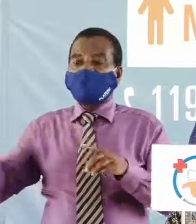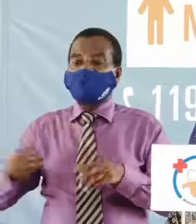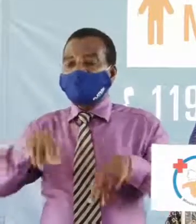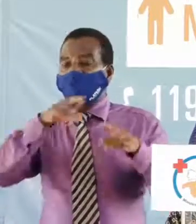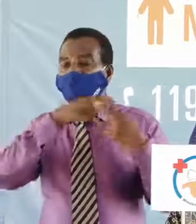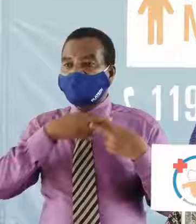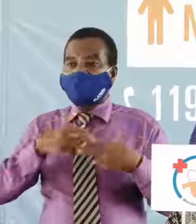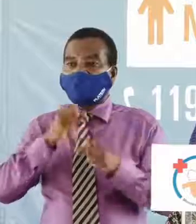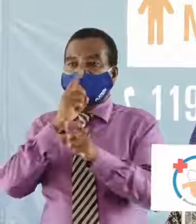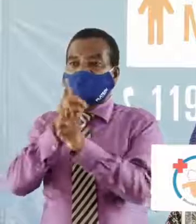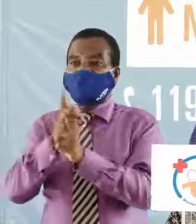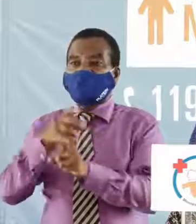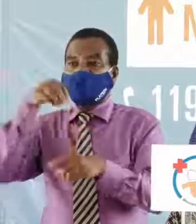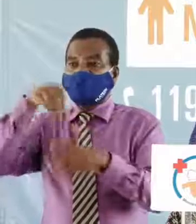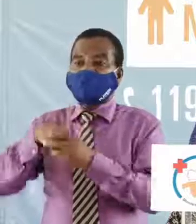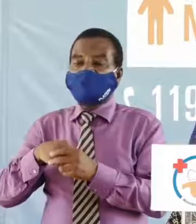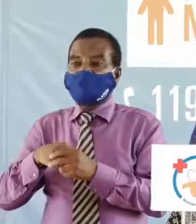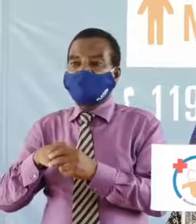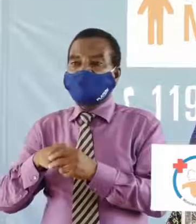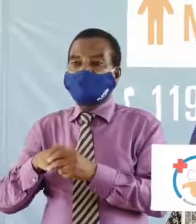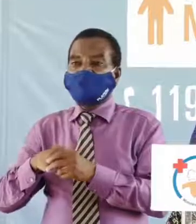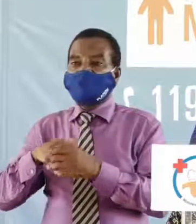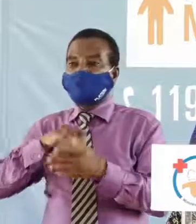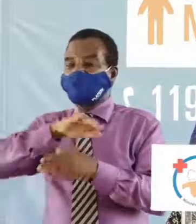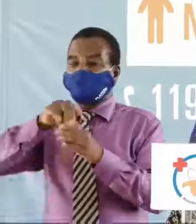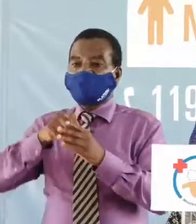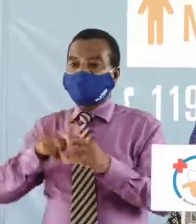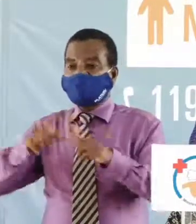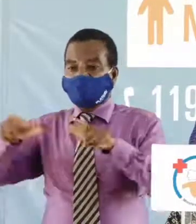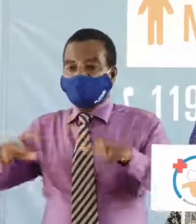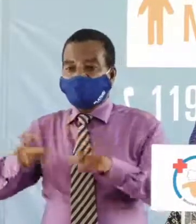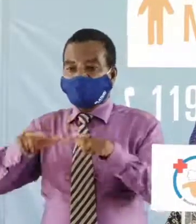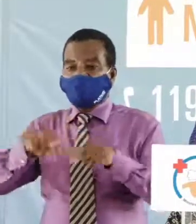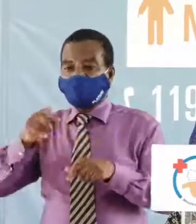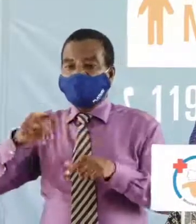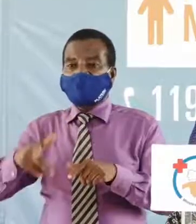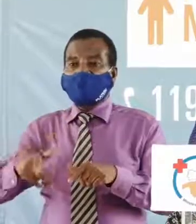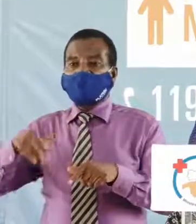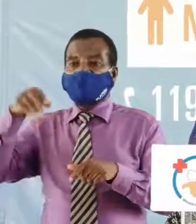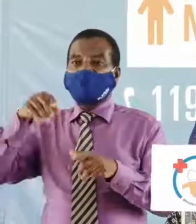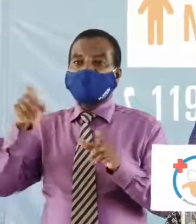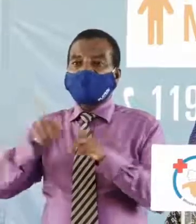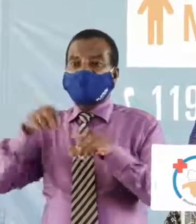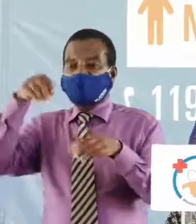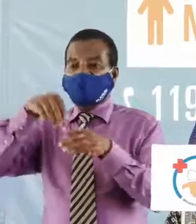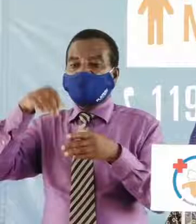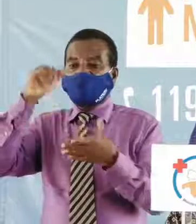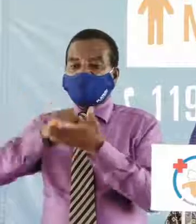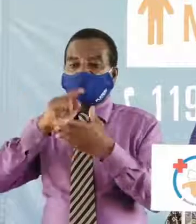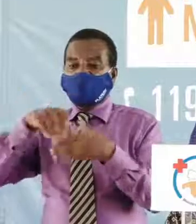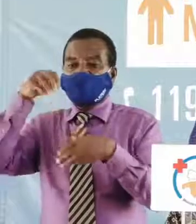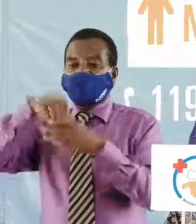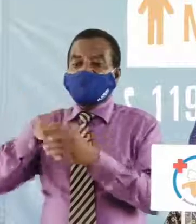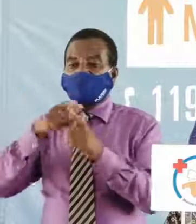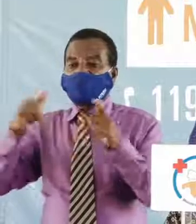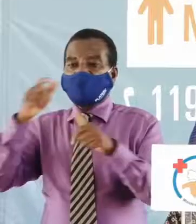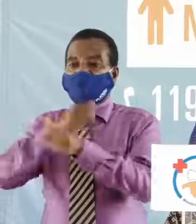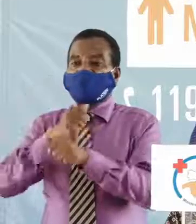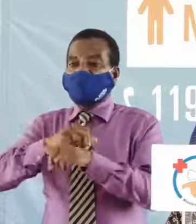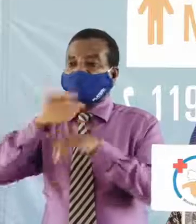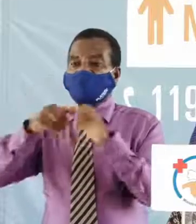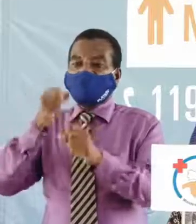adéquate pour le moment dans les structures dédiées comme c'est dans le grand Bidjan que tout est pratiquement prêt et donc